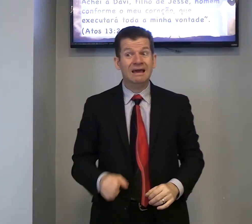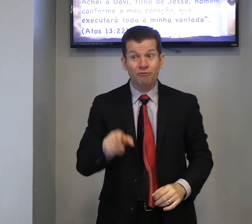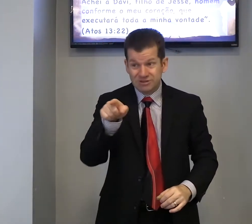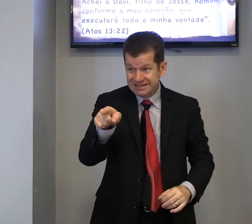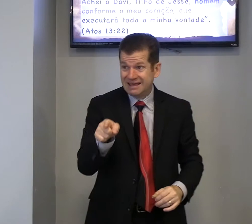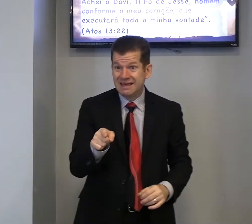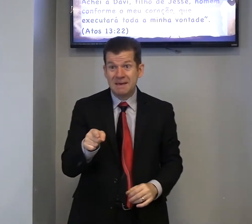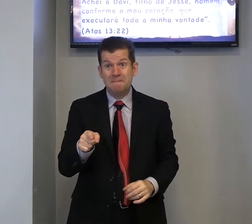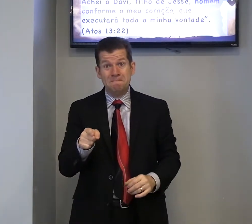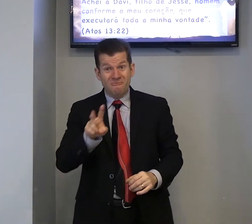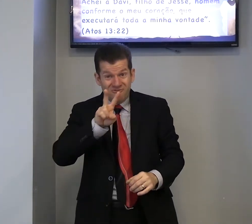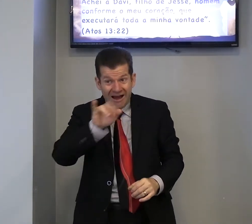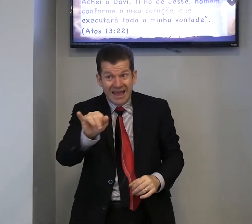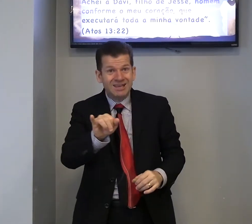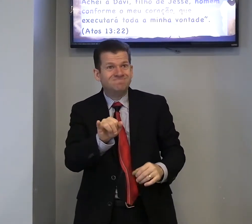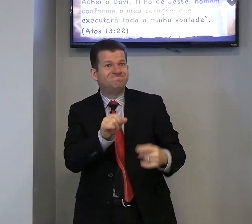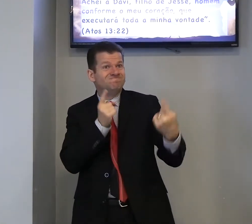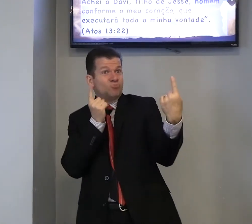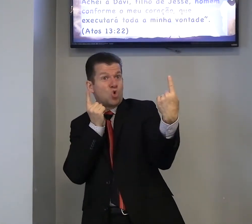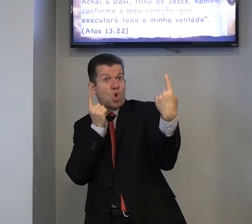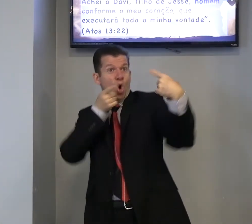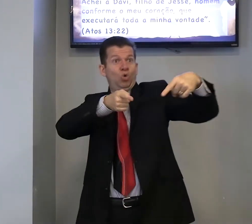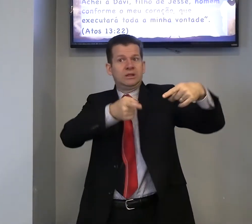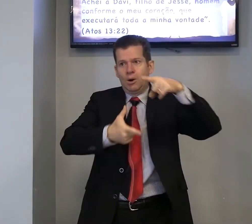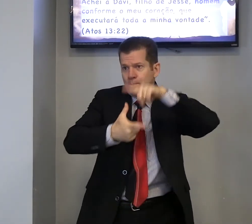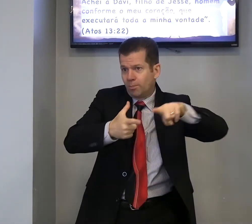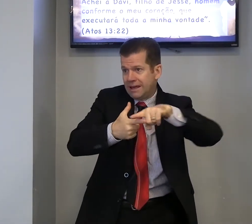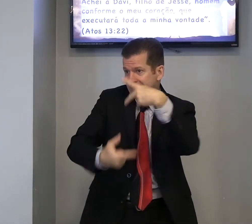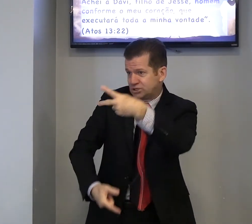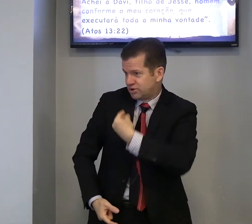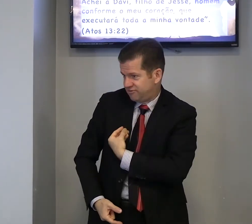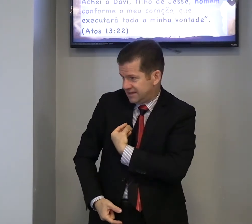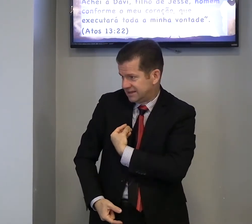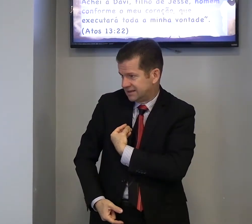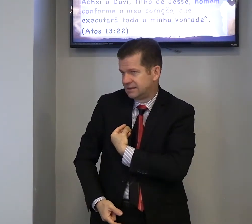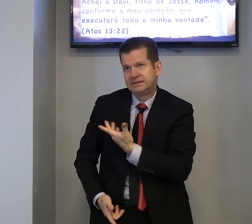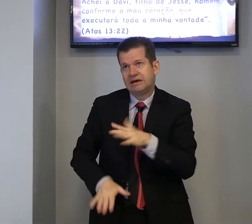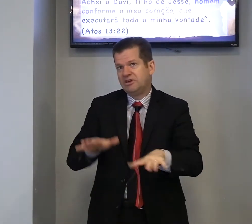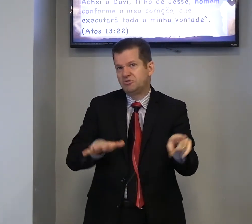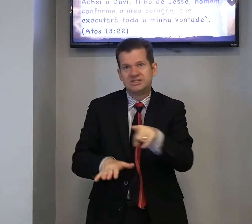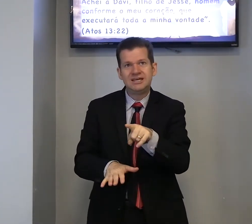você, vai, contra um problema, na sua vida, talvez você,